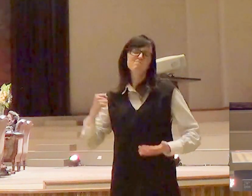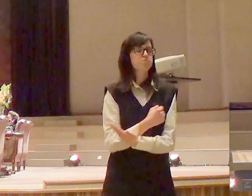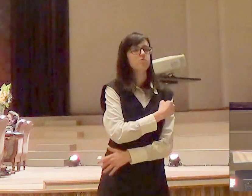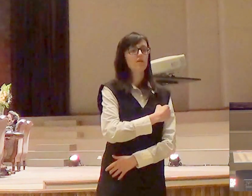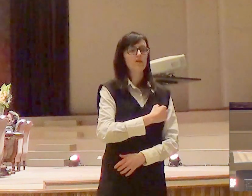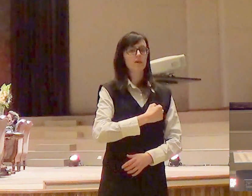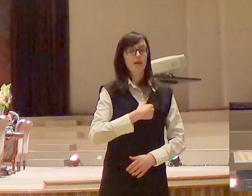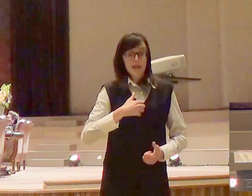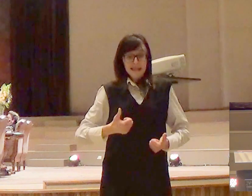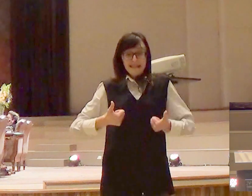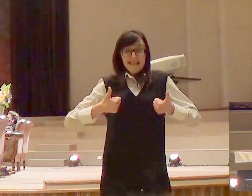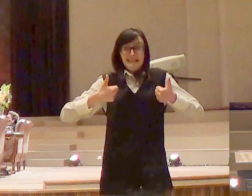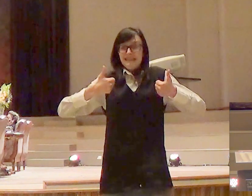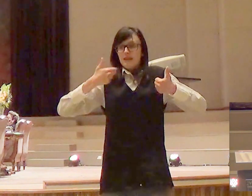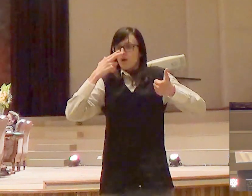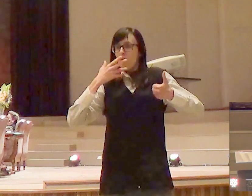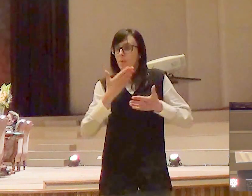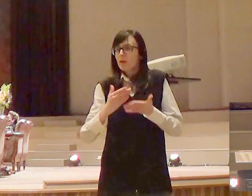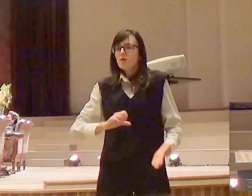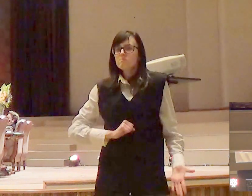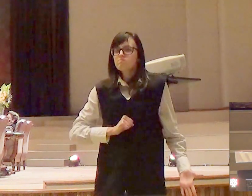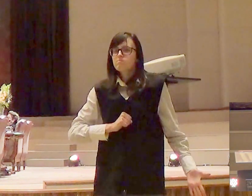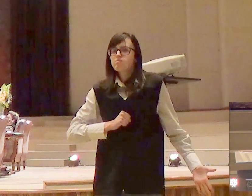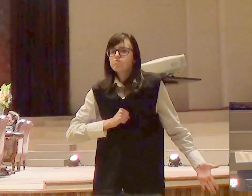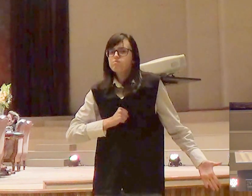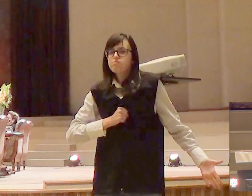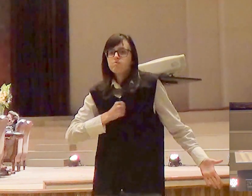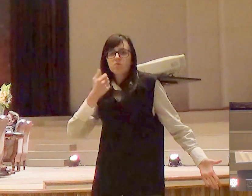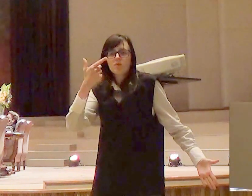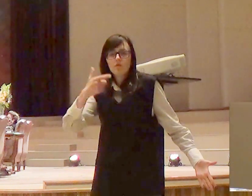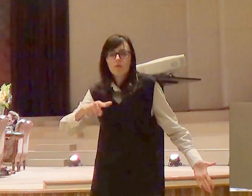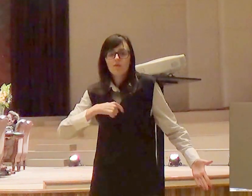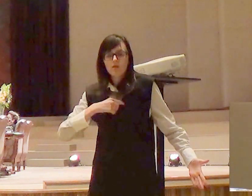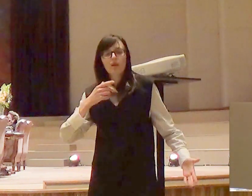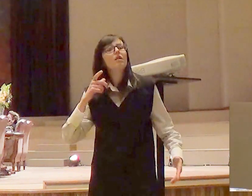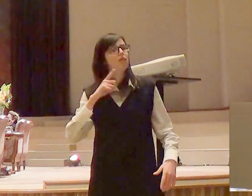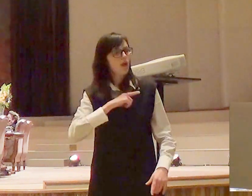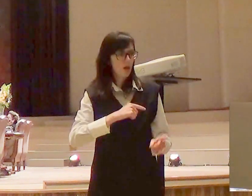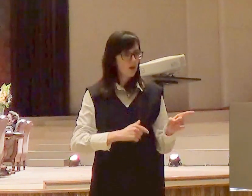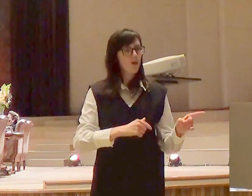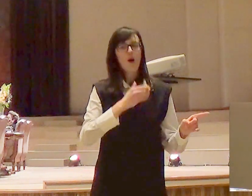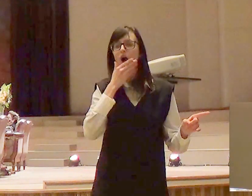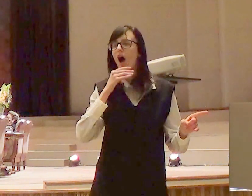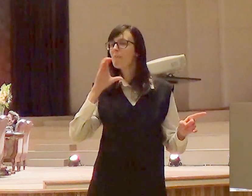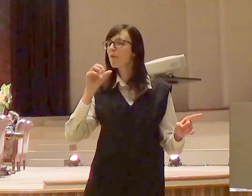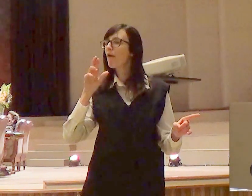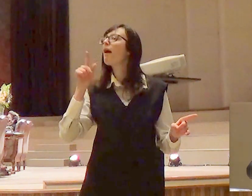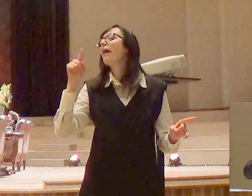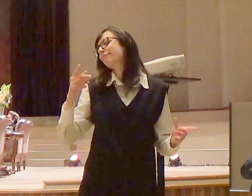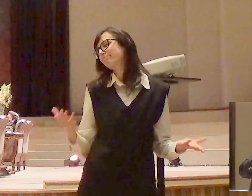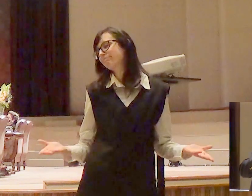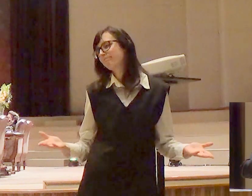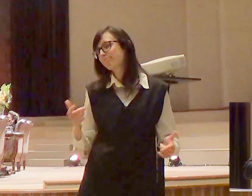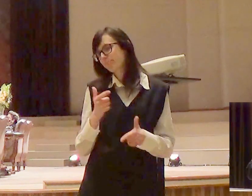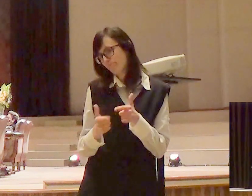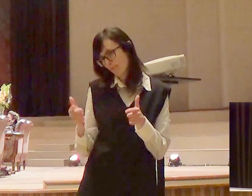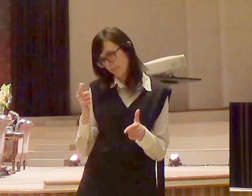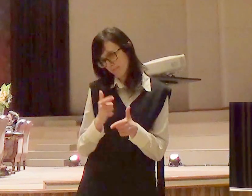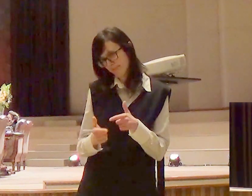quer que a ira sobe, suba de novo, e aquele processo dentro da alma, isso aconteceu no coração de Corá. Havia também, três